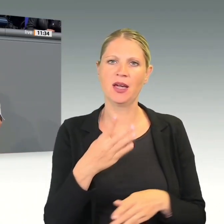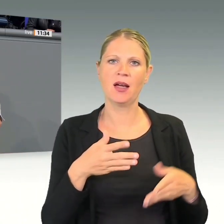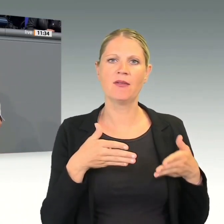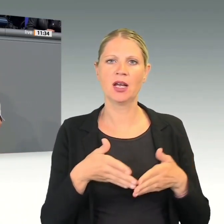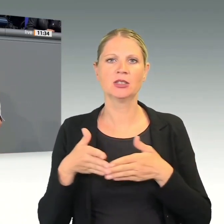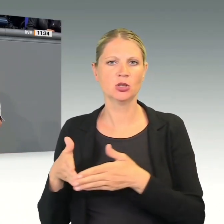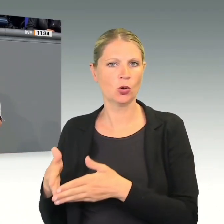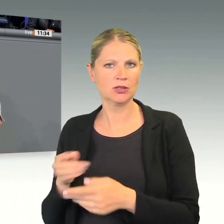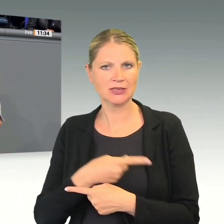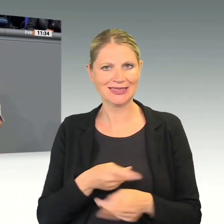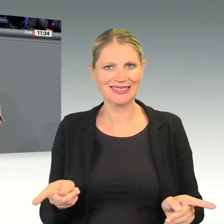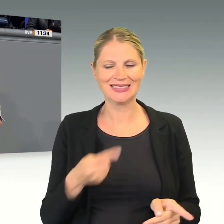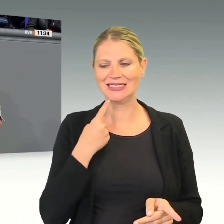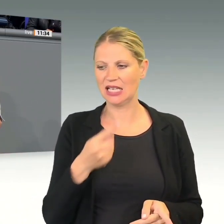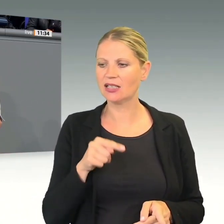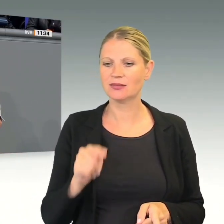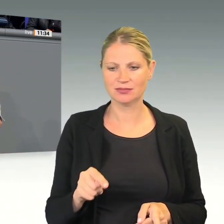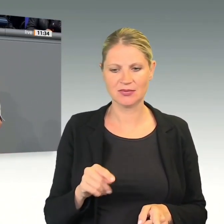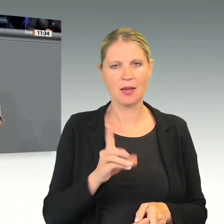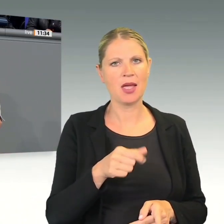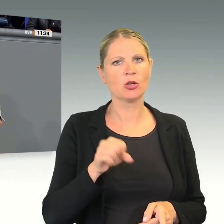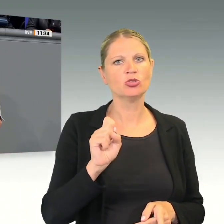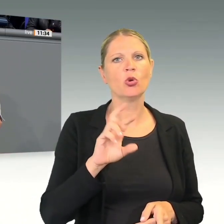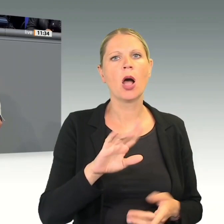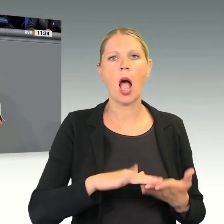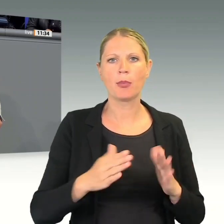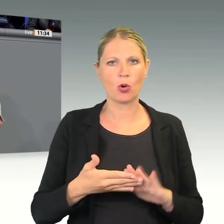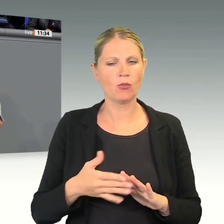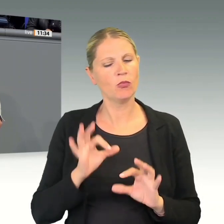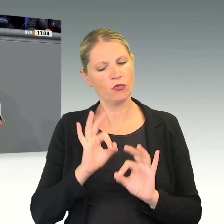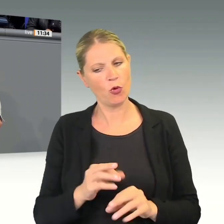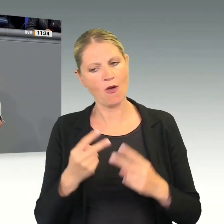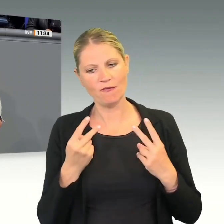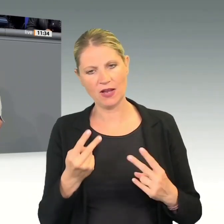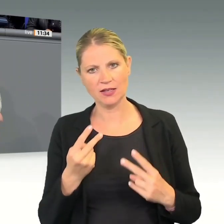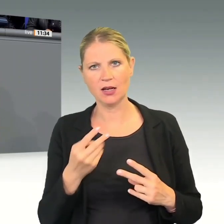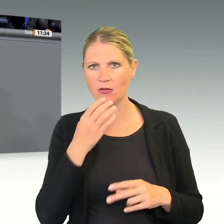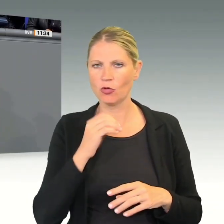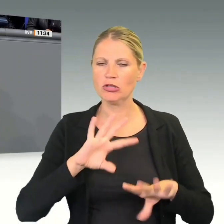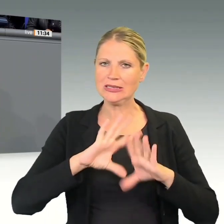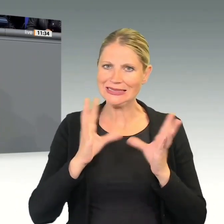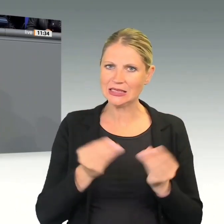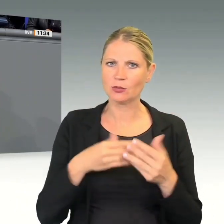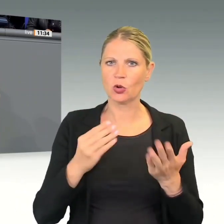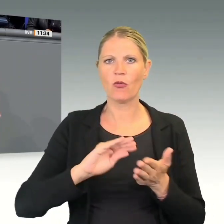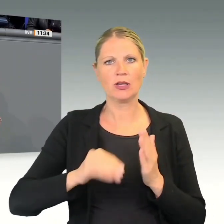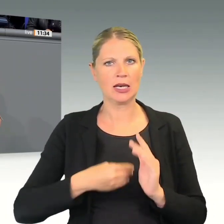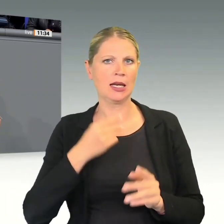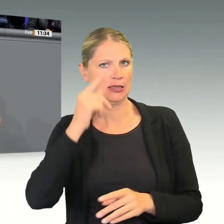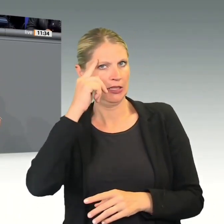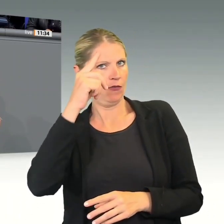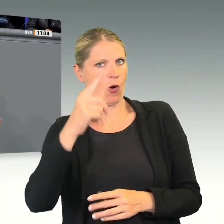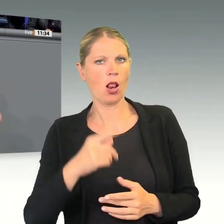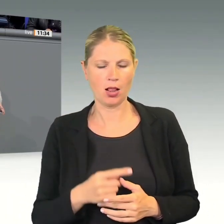postulieren, sie sind interessiert an diesem Mercosur-Abkommen und dass sie insgesamt Verträge dieser Art für sinnvoll halten, dann muss sich